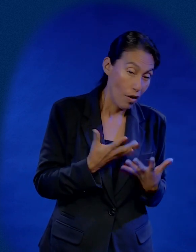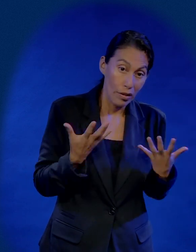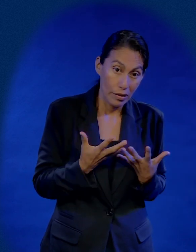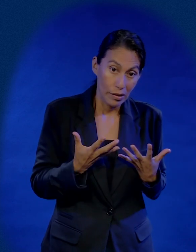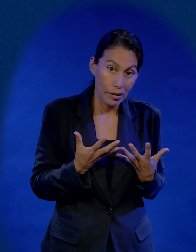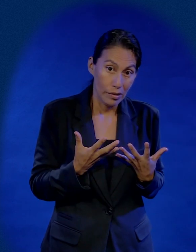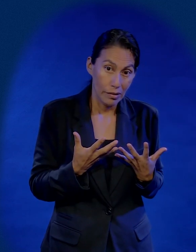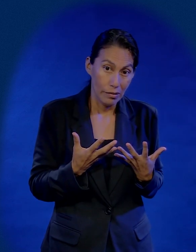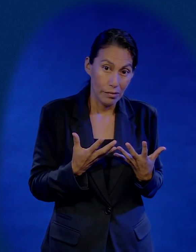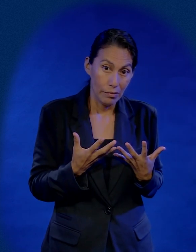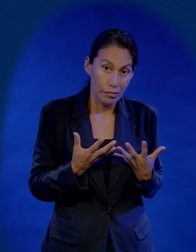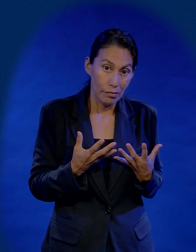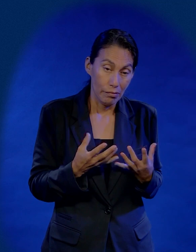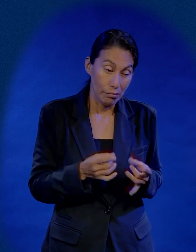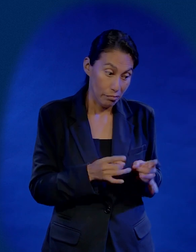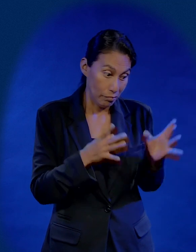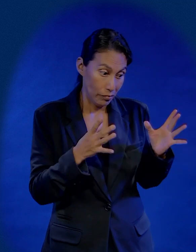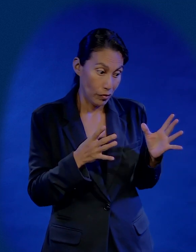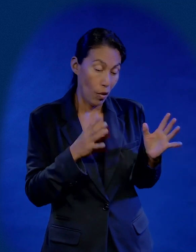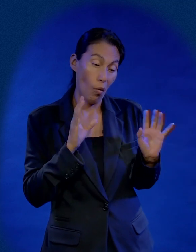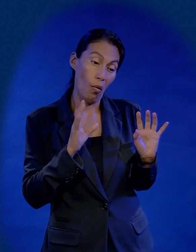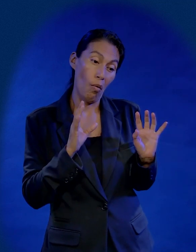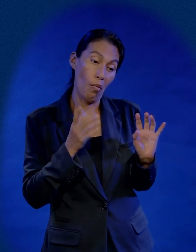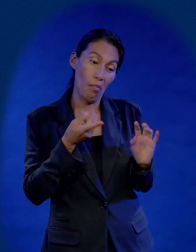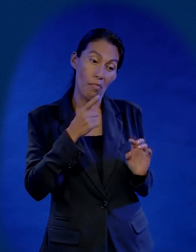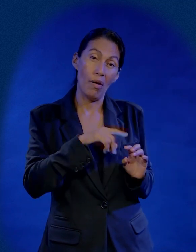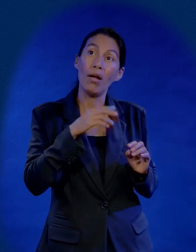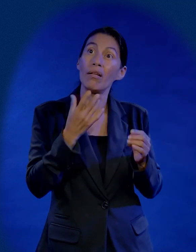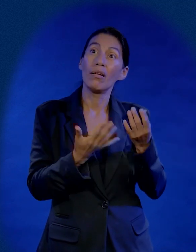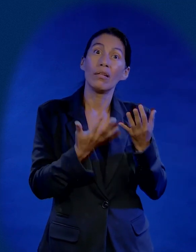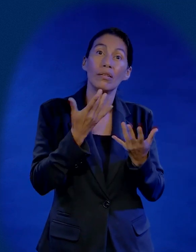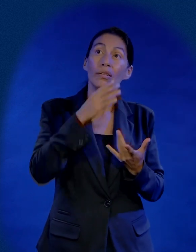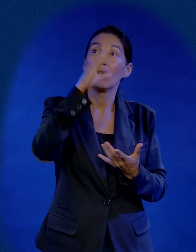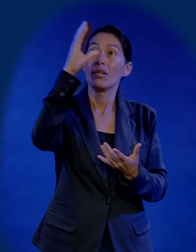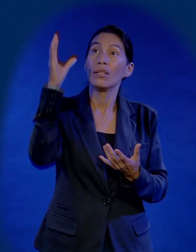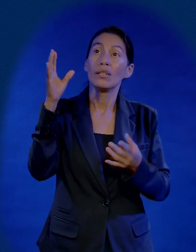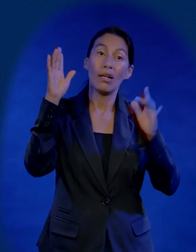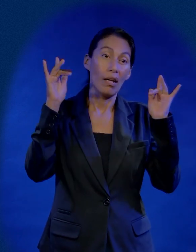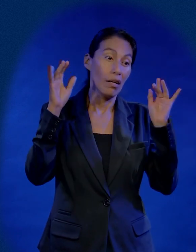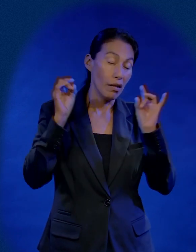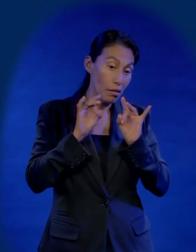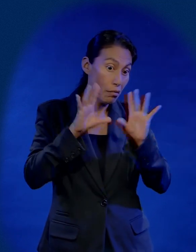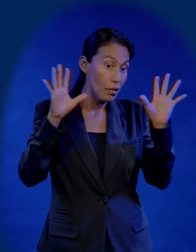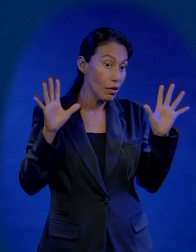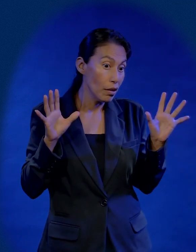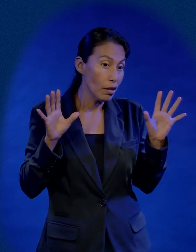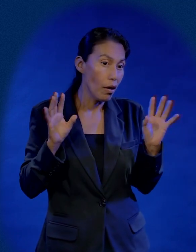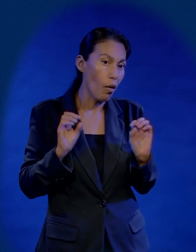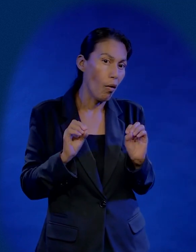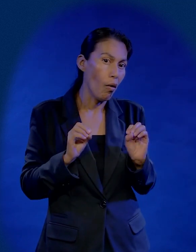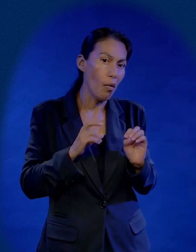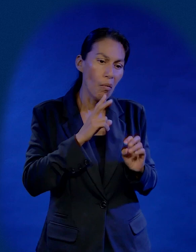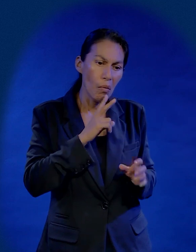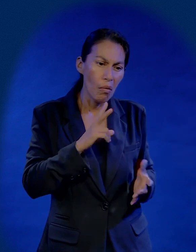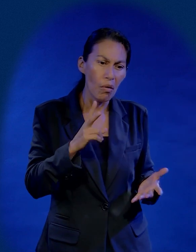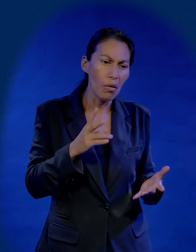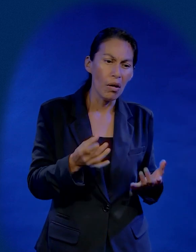algo vas a tener que hacer o mandas que venga fuego del cielo o aparecen los ángeles o cae una voz que